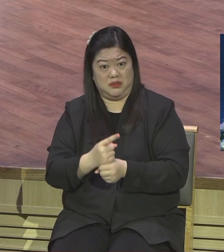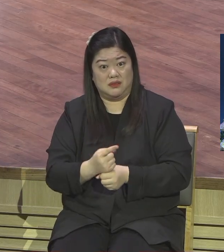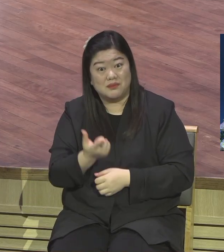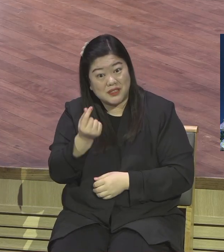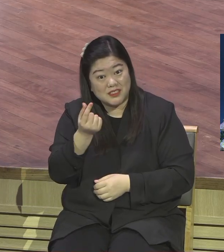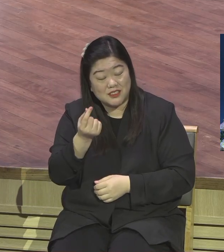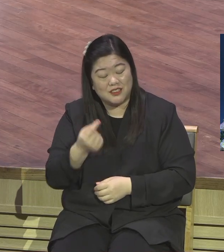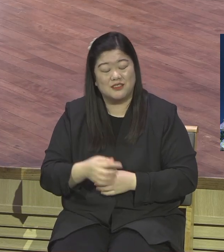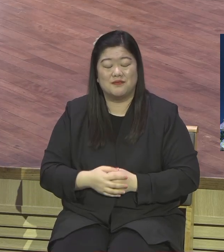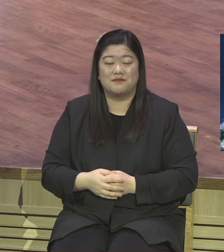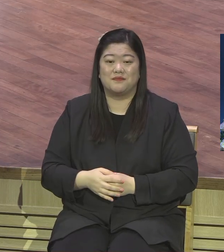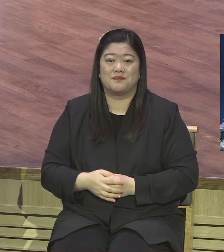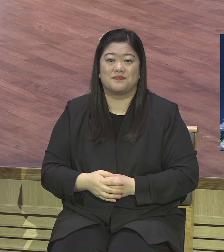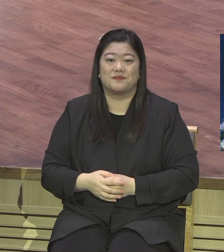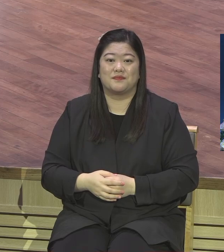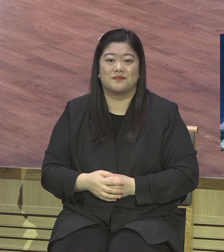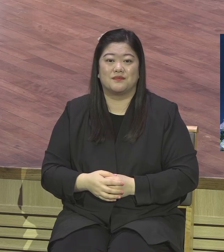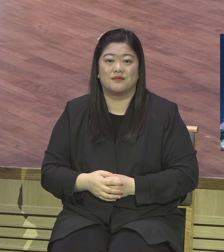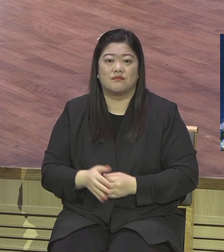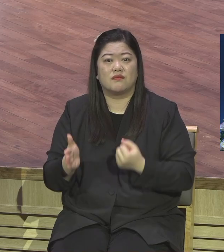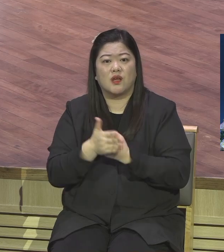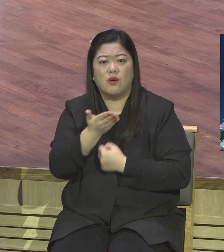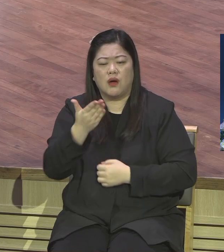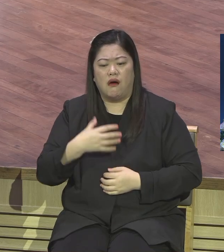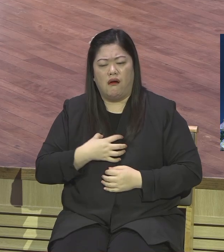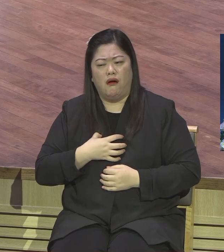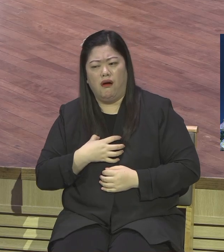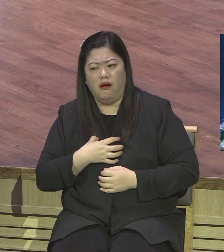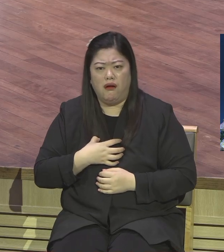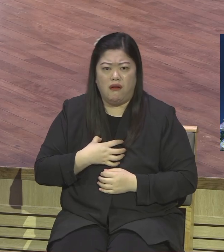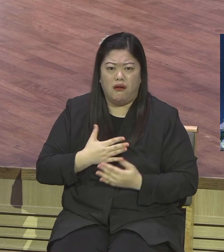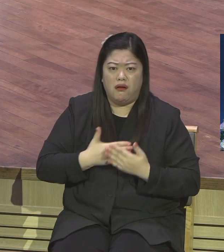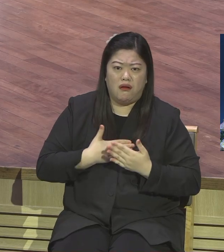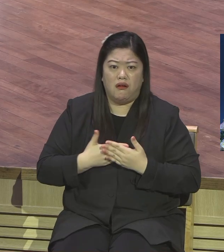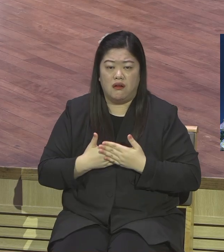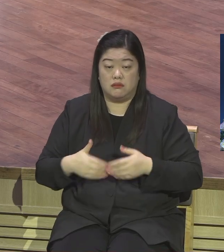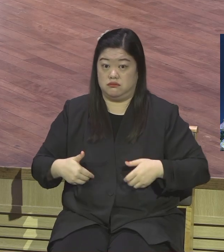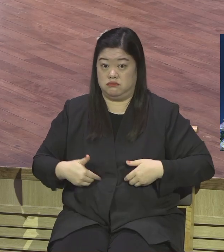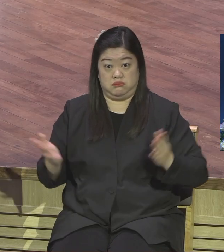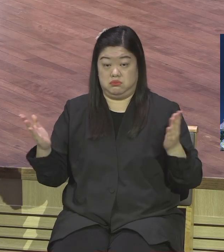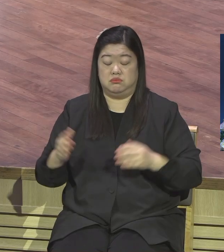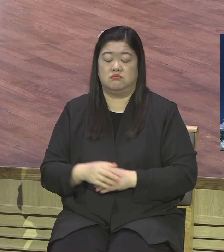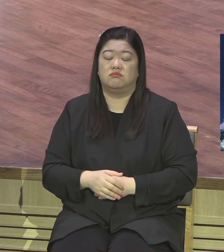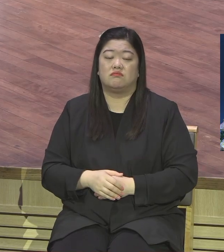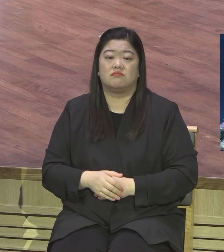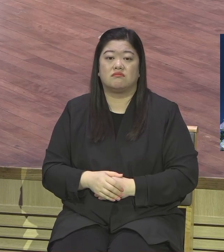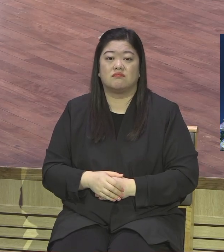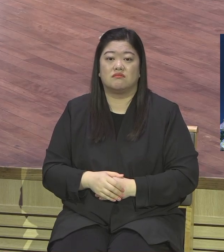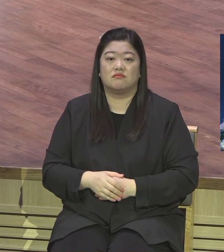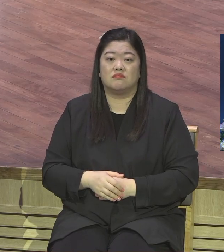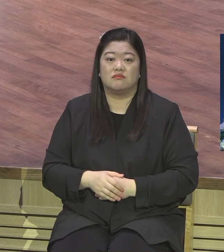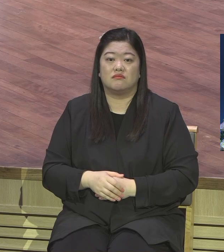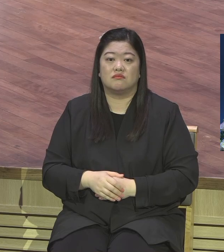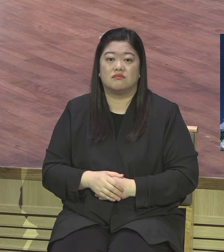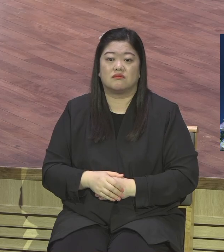때문에 거칠 것이 없습니다 덤날 것이 없어요 코로나19도 이제 지나갑니다